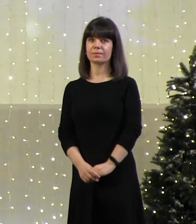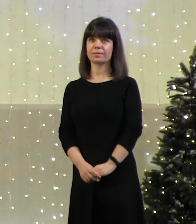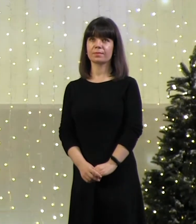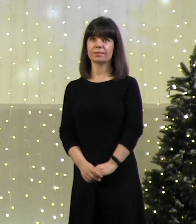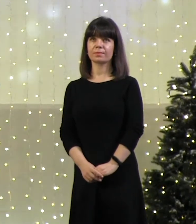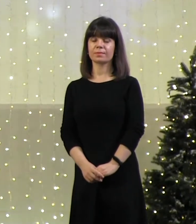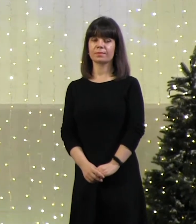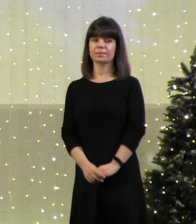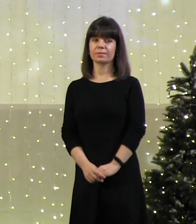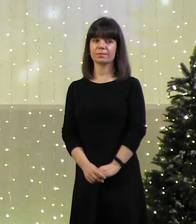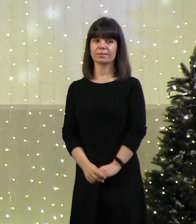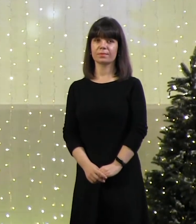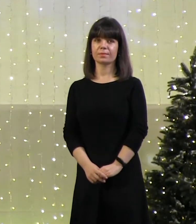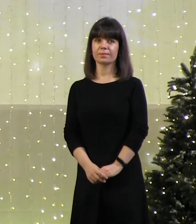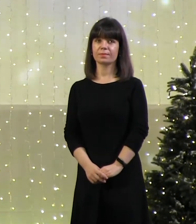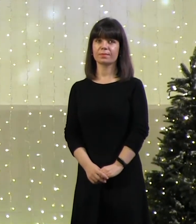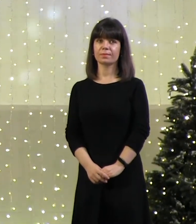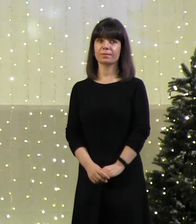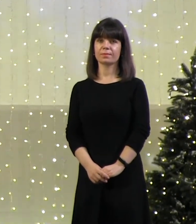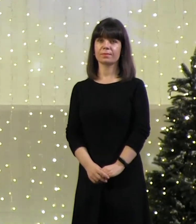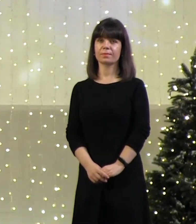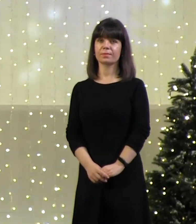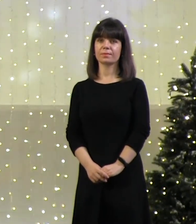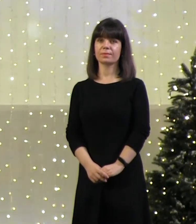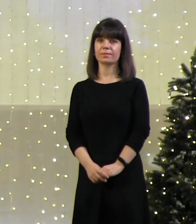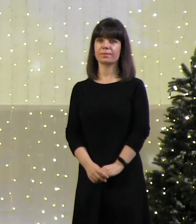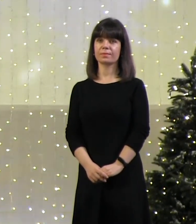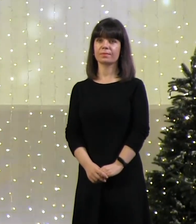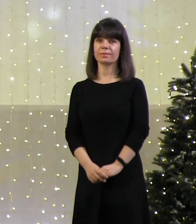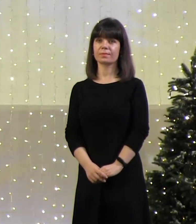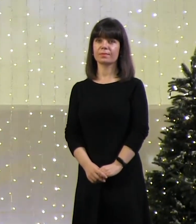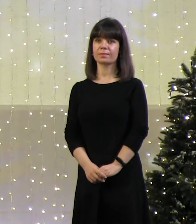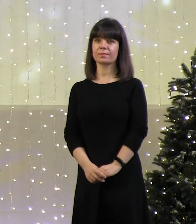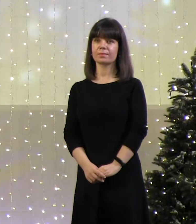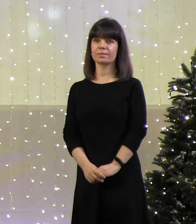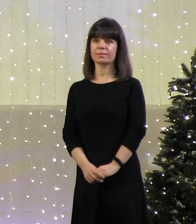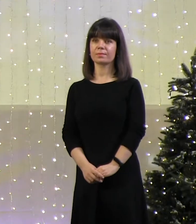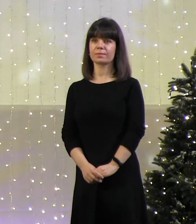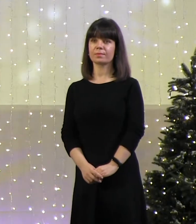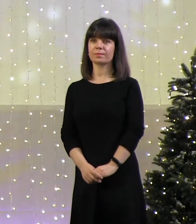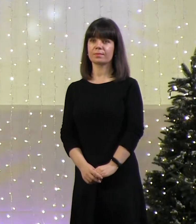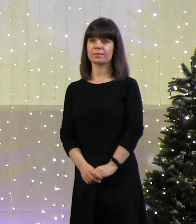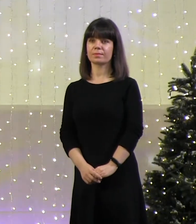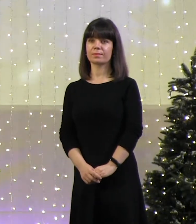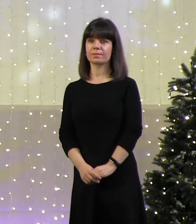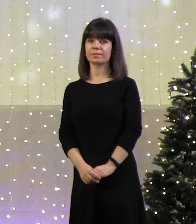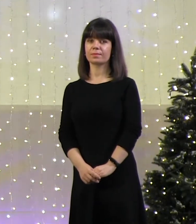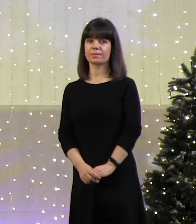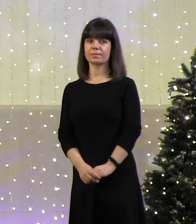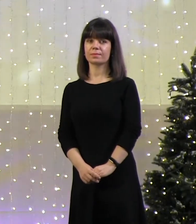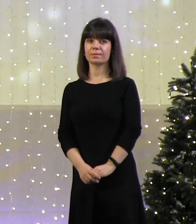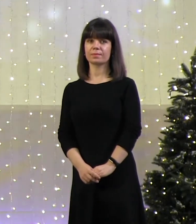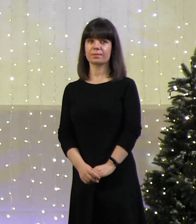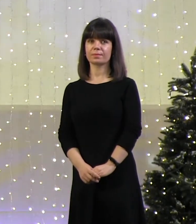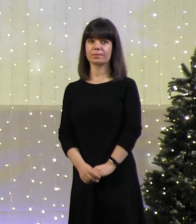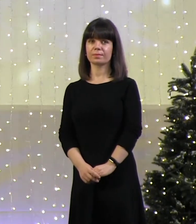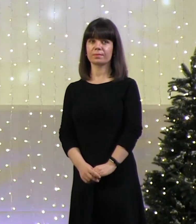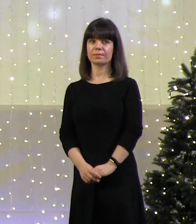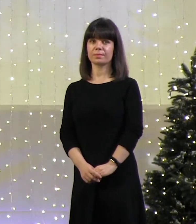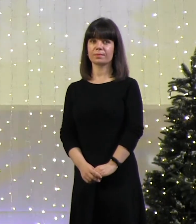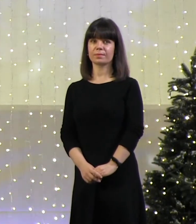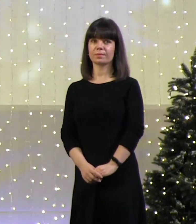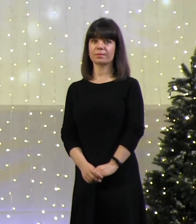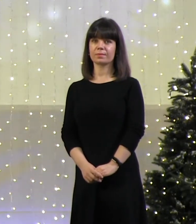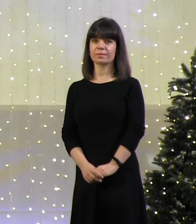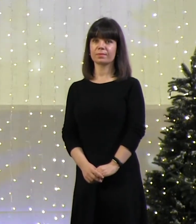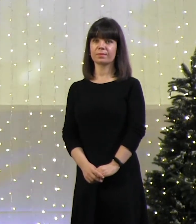Мы не знаем точное количество не слышащих людей. Реально нет официальной статистики. Но мы